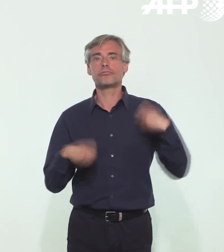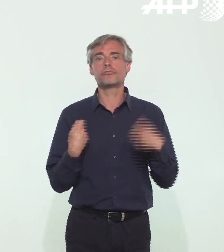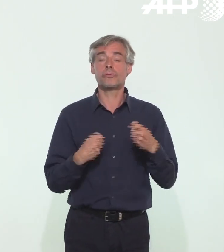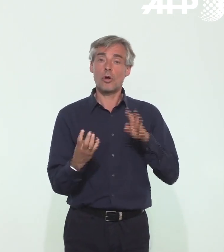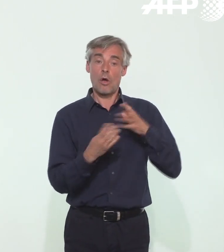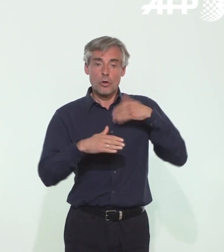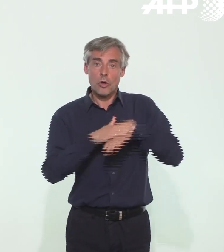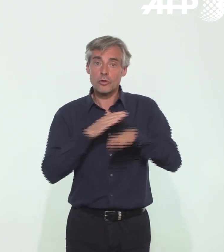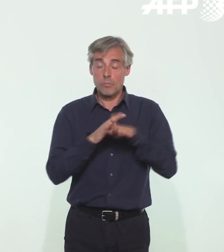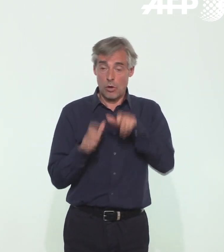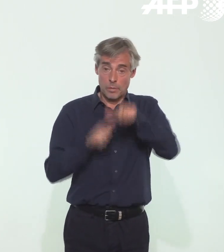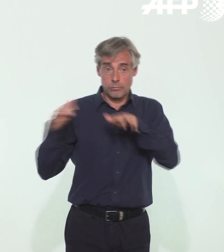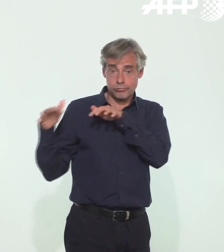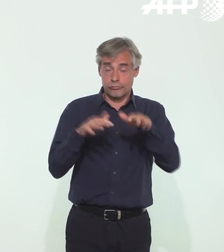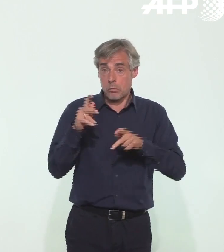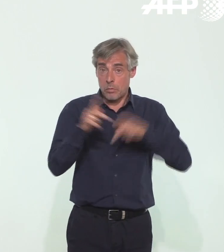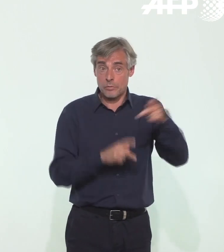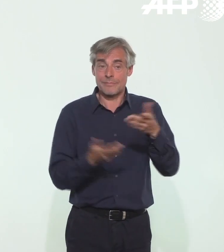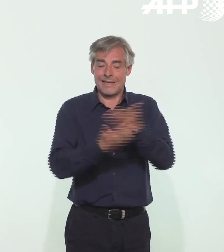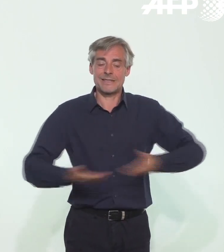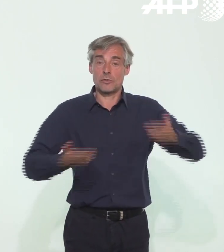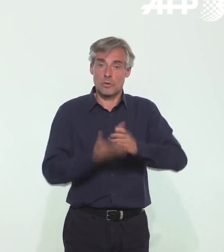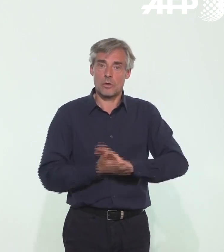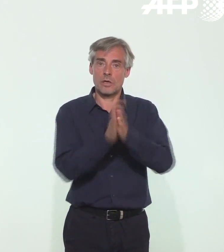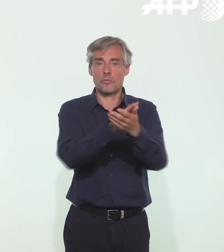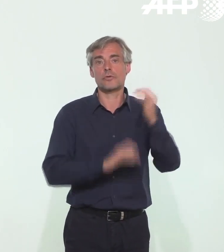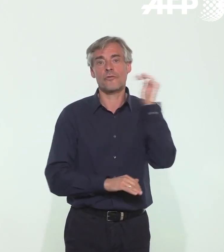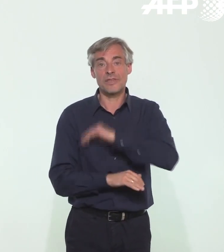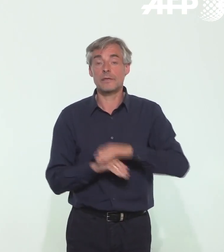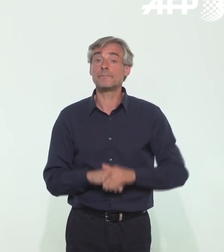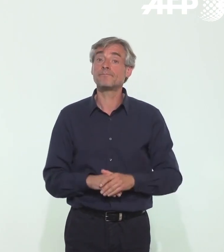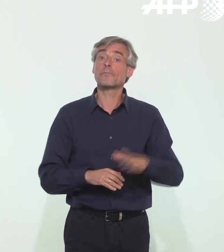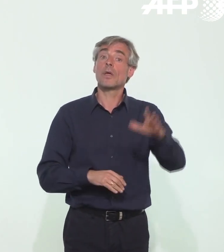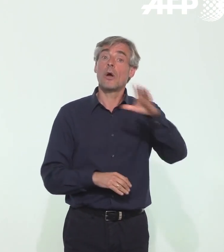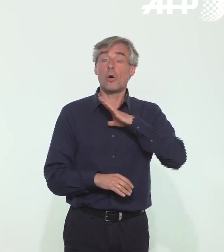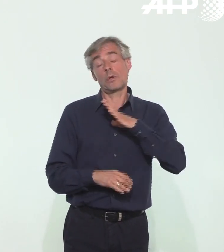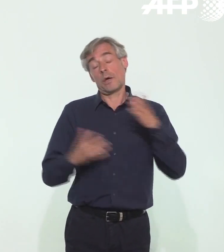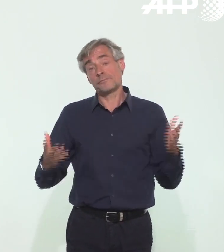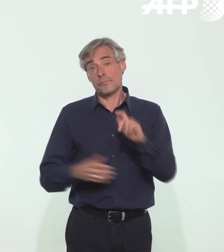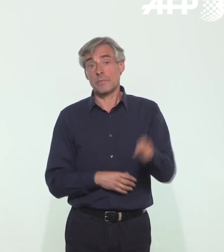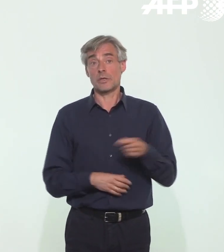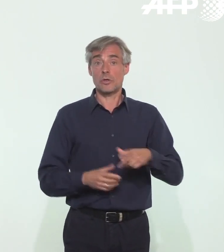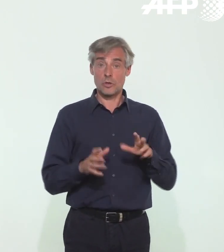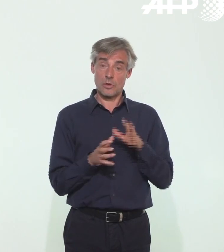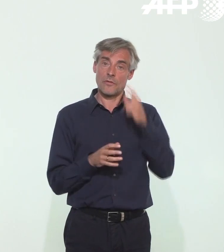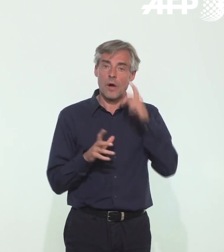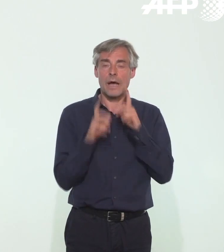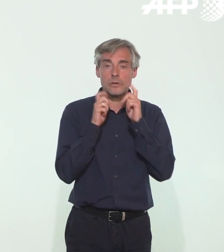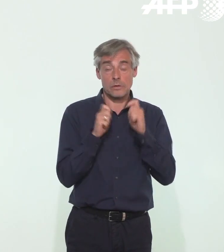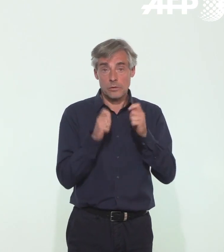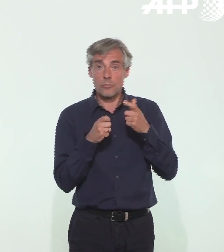transports continue à augmenter, donc il faut savoir que la situation est évolutive, que nous avons un recul lié au délai d'incubation et donc il faut rester